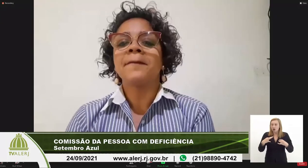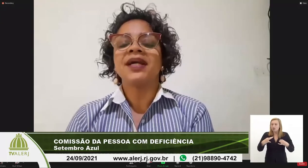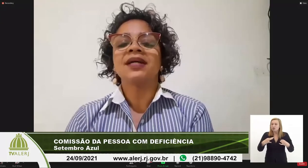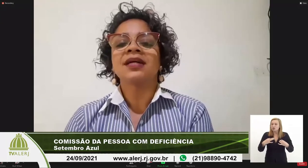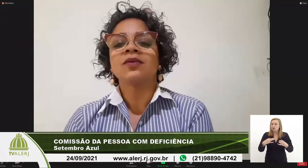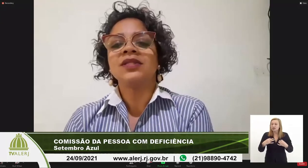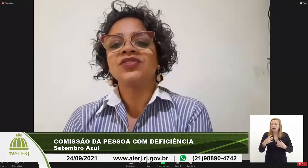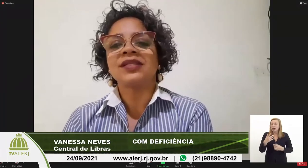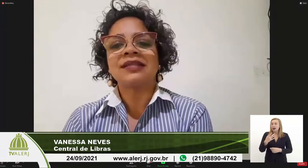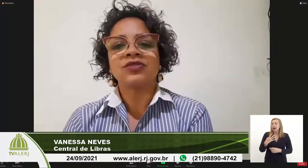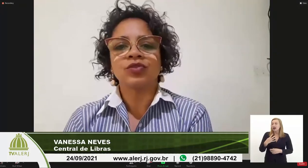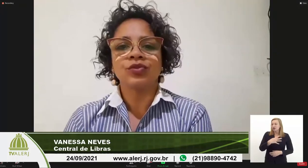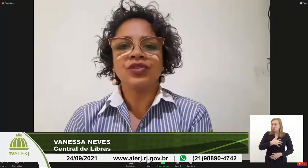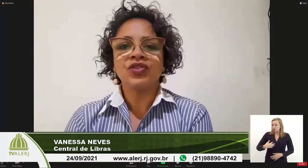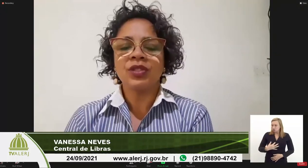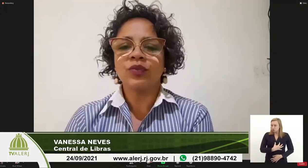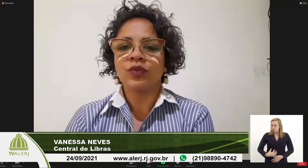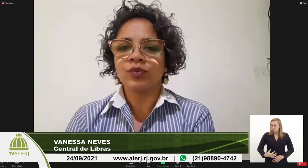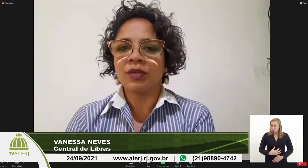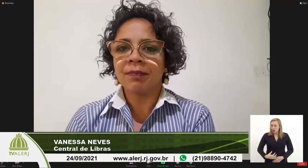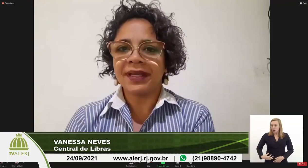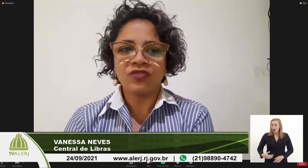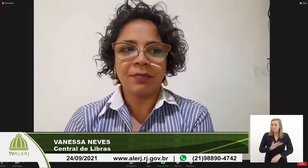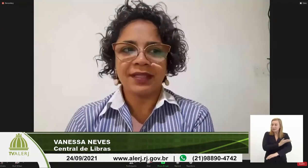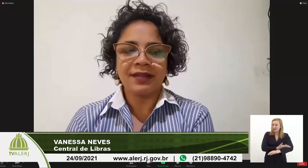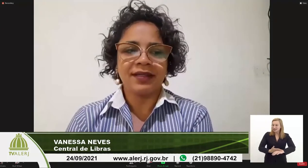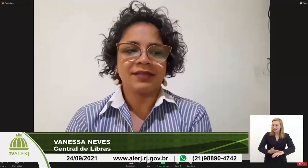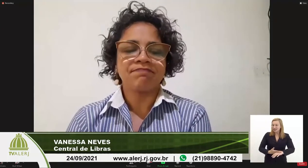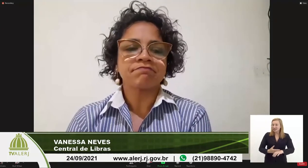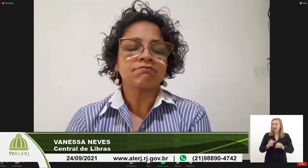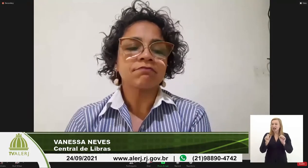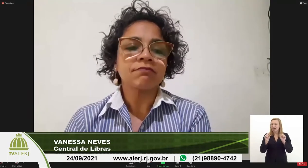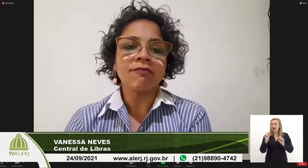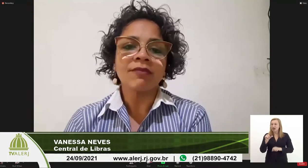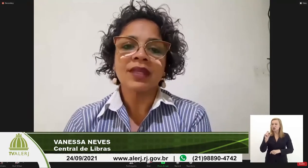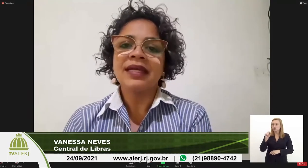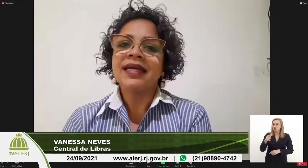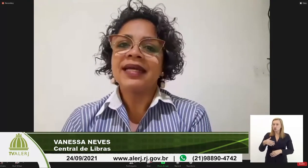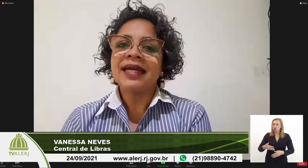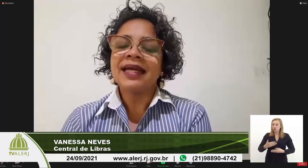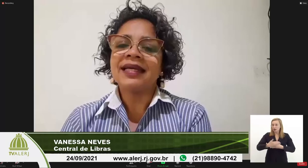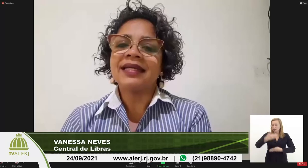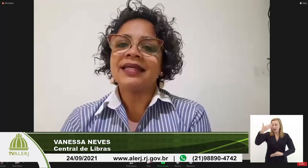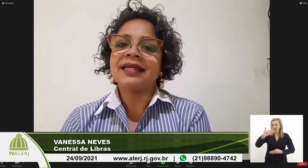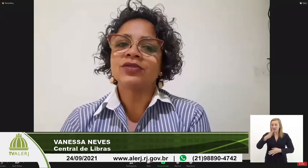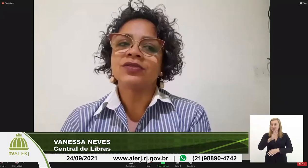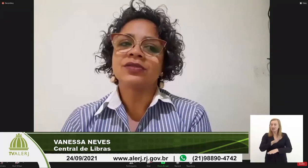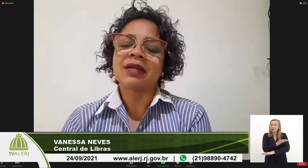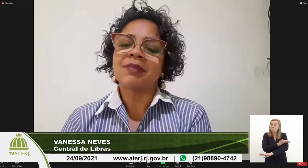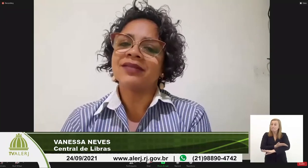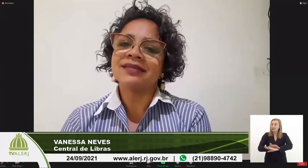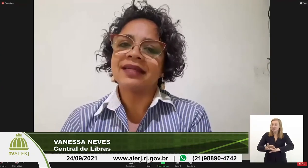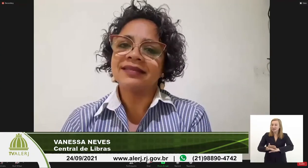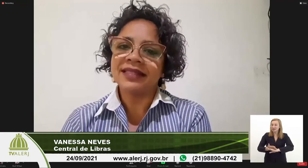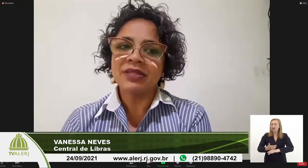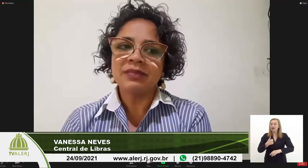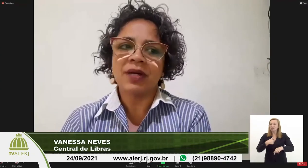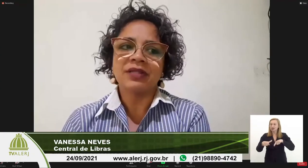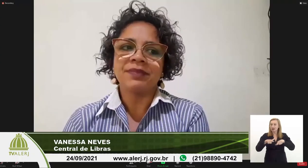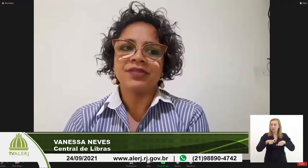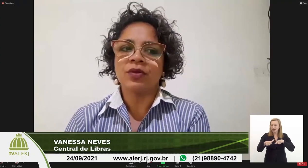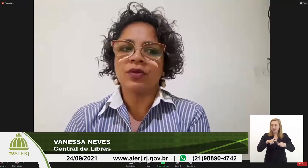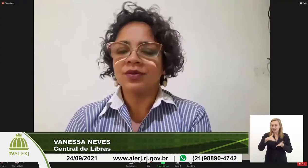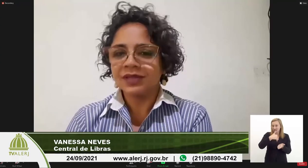branca com listas azuis e o fundo é uma parede branca eu trabalho na secretaria